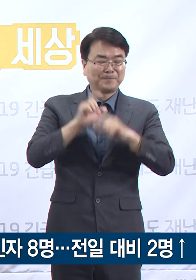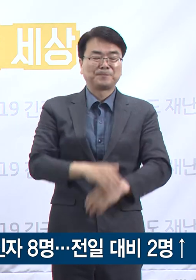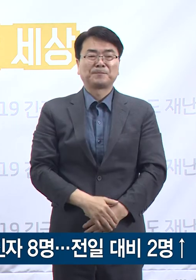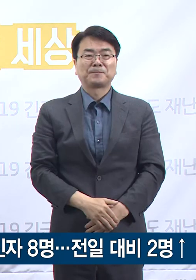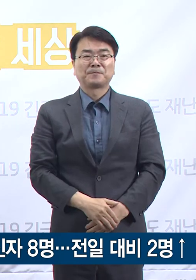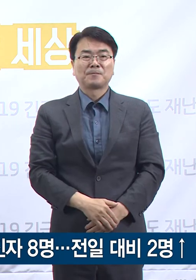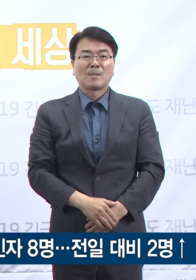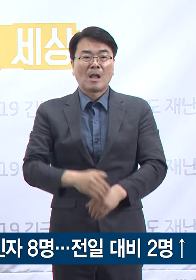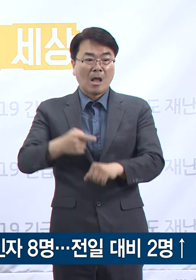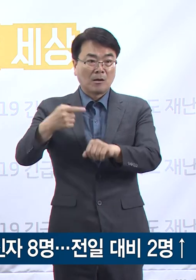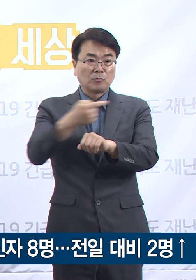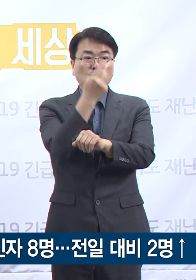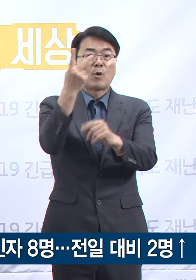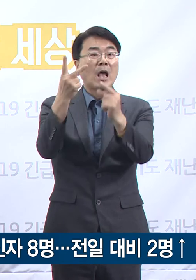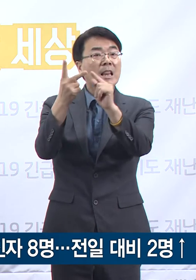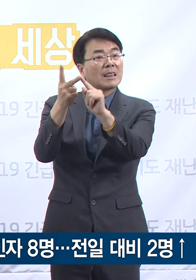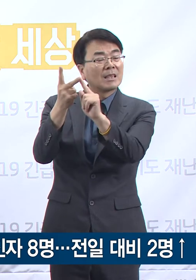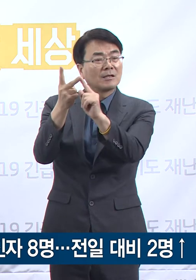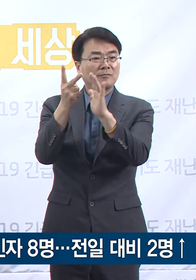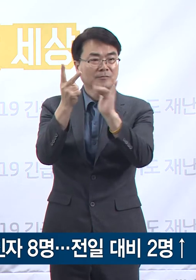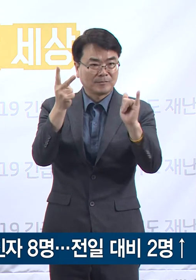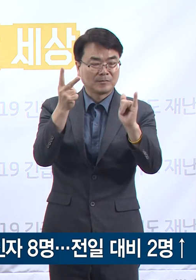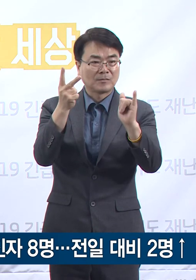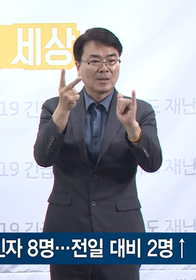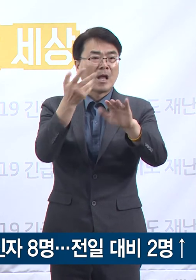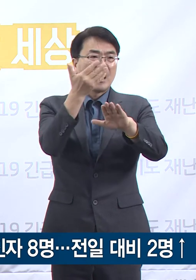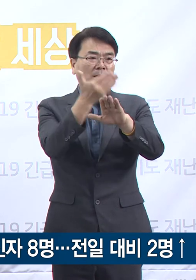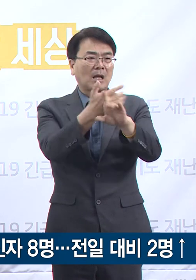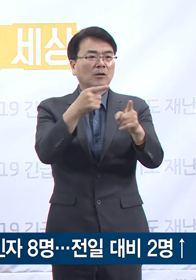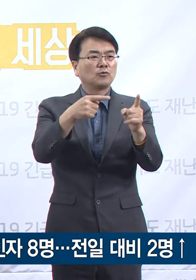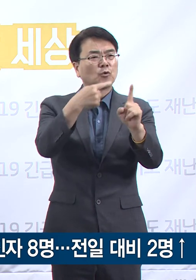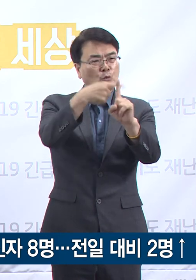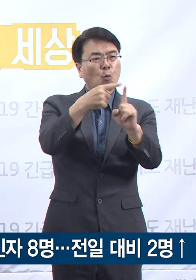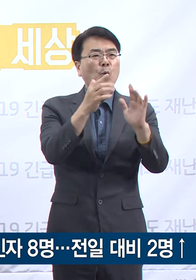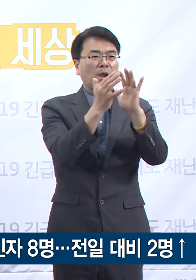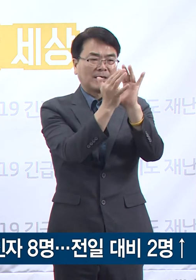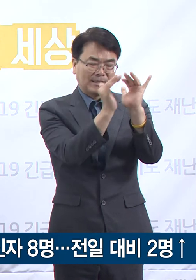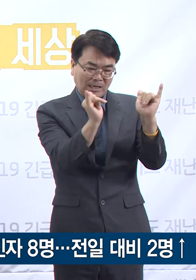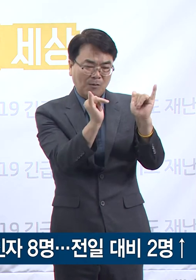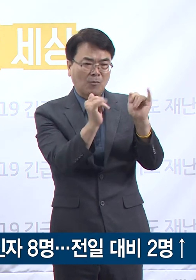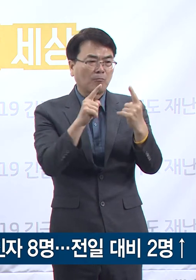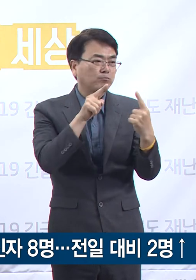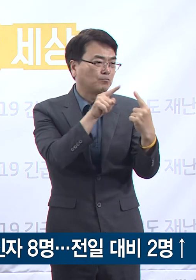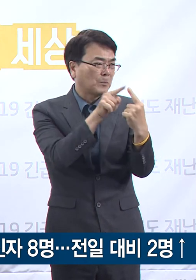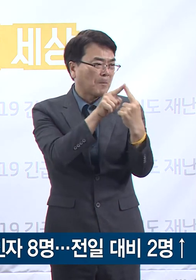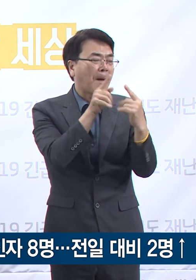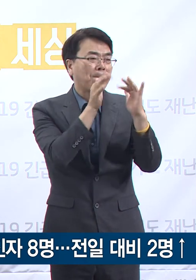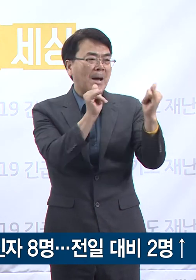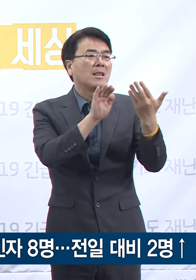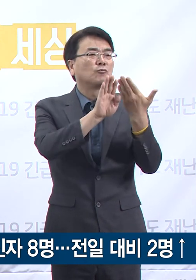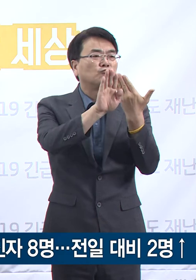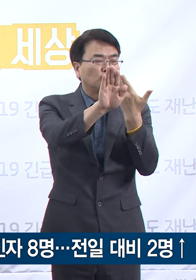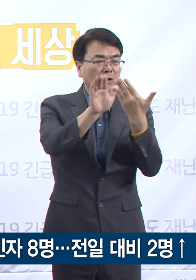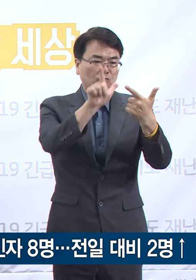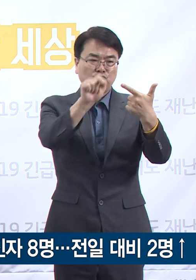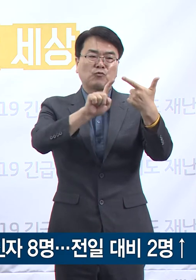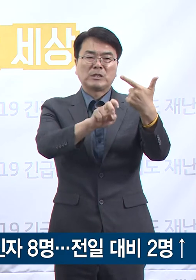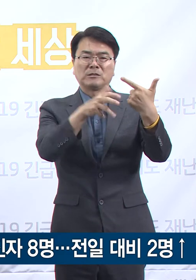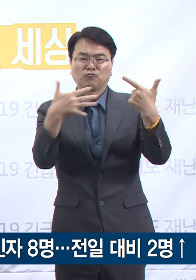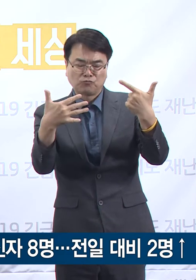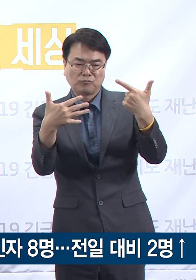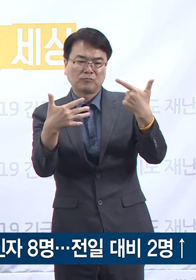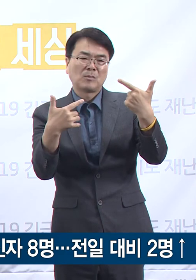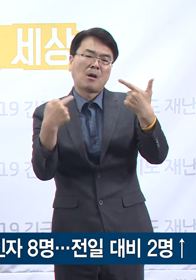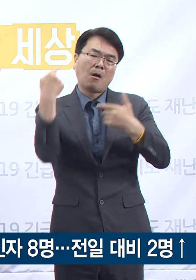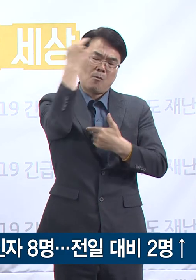다른 1명은 기확진된 서울 왕성교회 교인과 접촉자로 6월 26일부터 자가격리 중 6월 29일 발혈 등